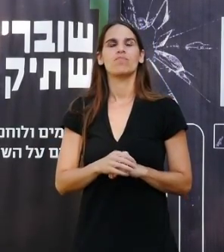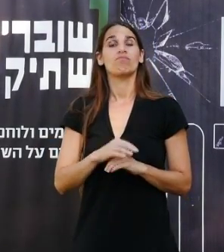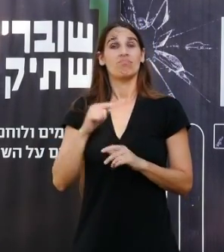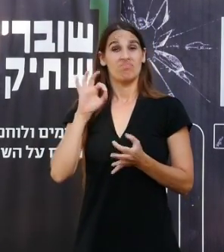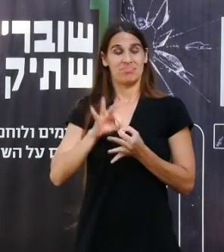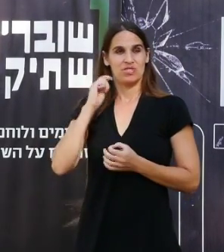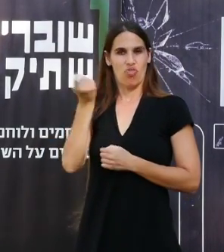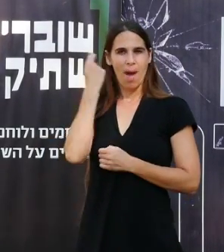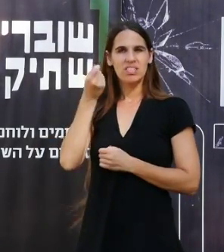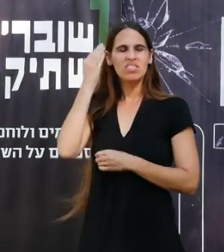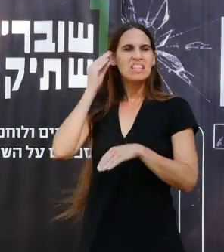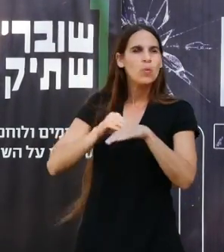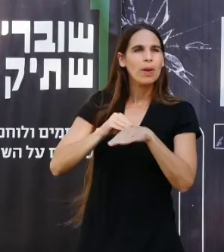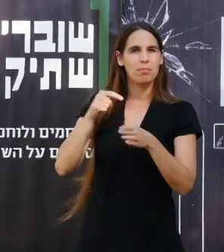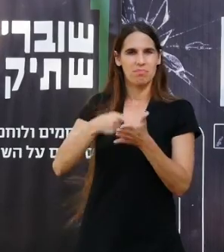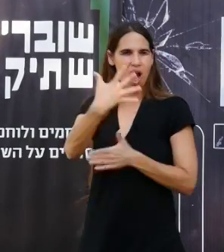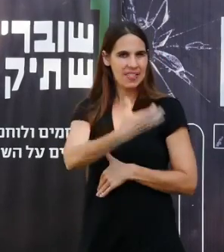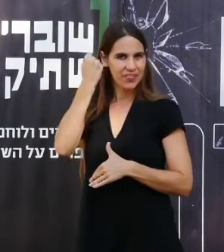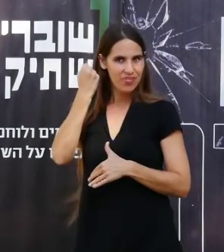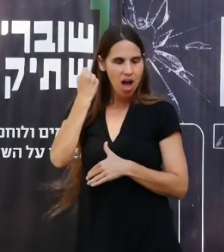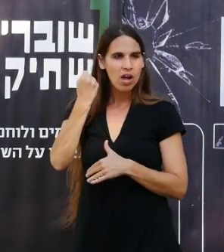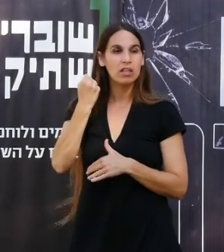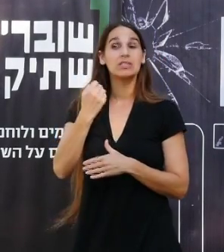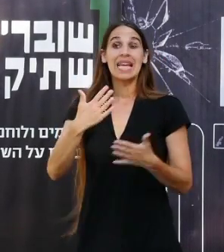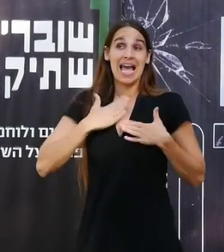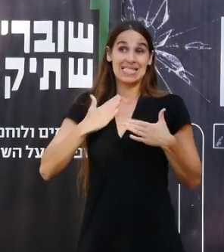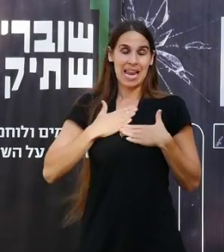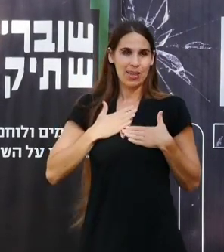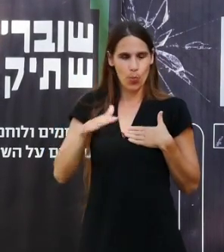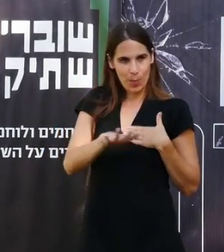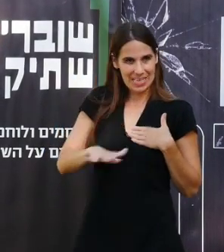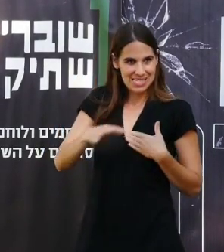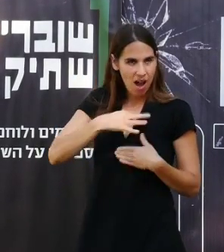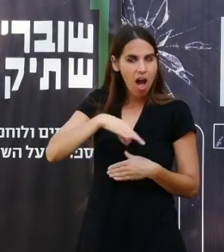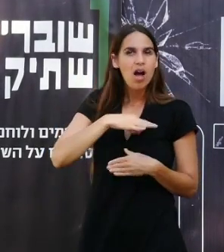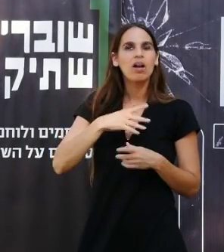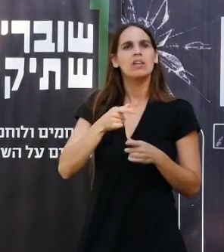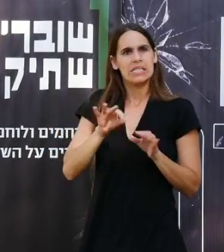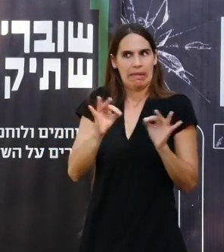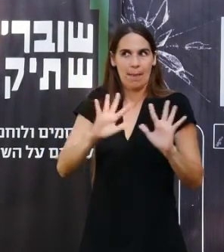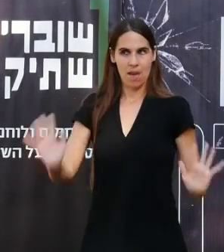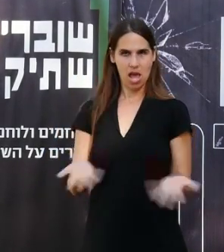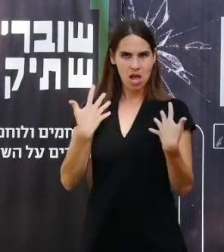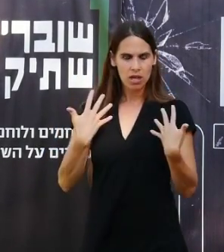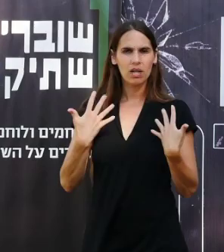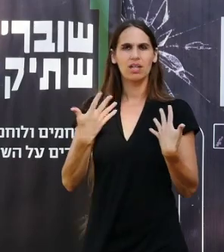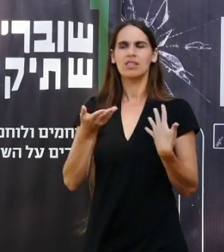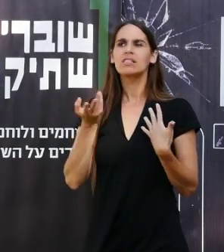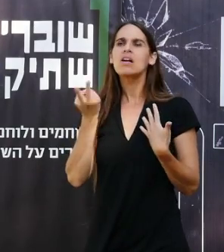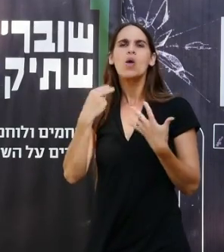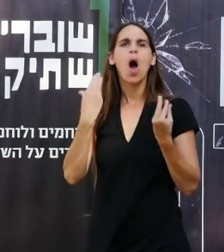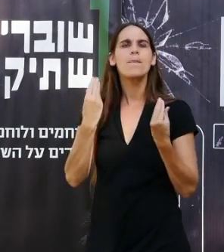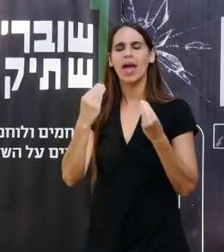היה את כל הדיווחים על החטיפה אצלנו בגזרה הזה התחיל די מהר היו מלא